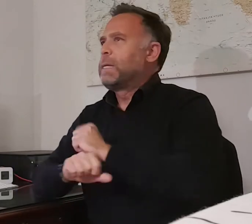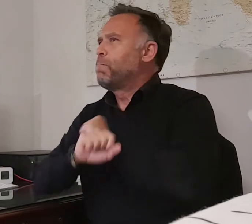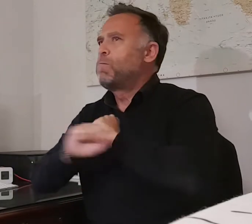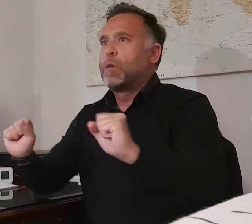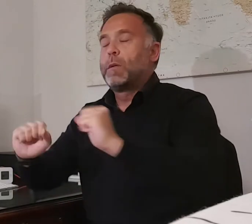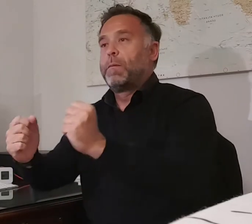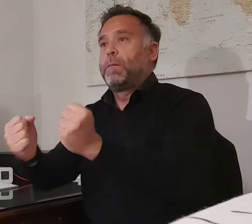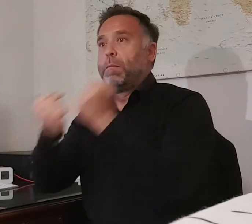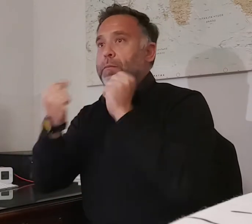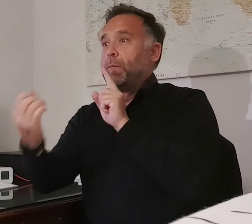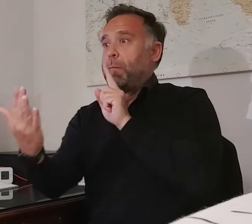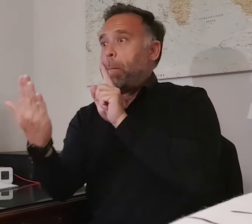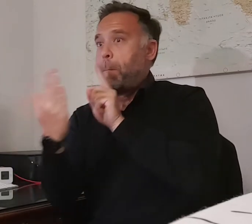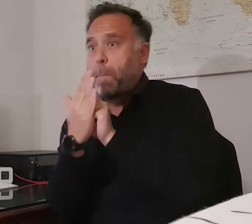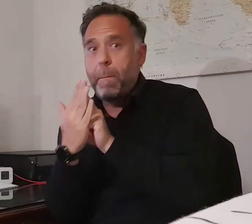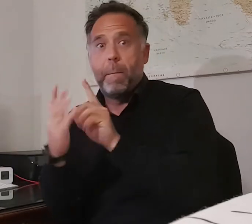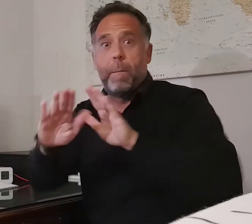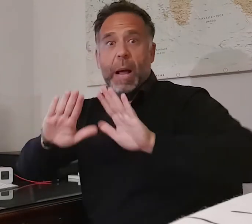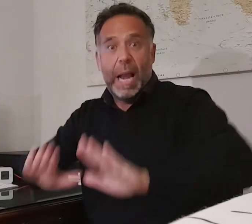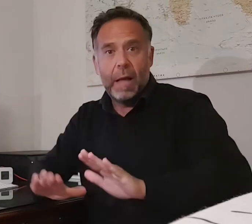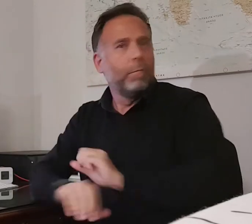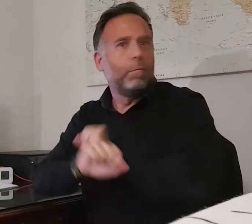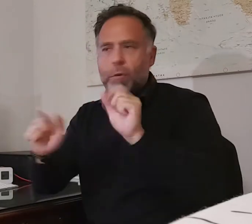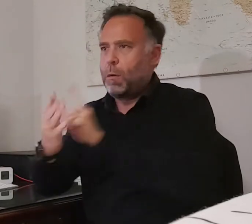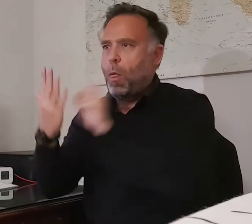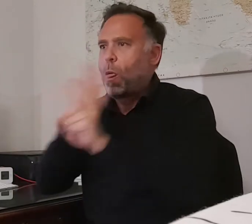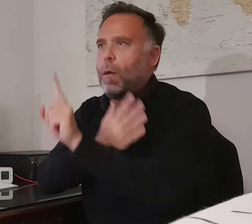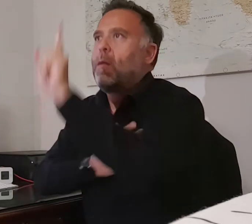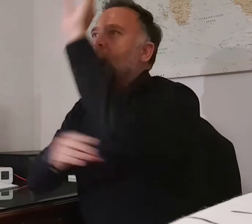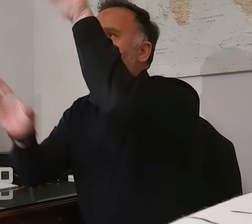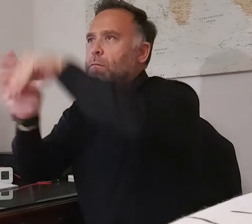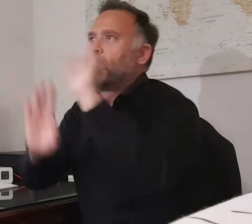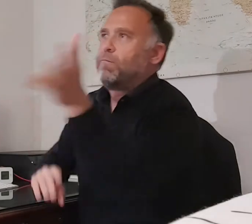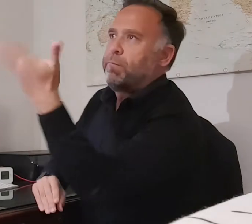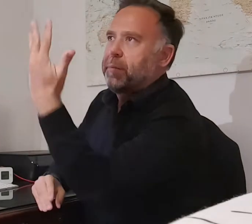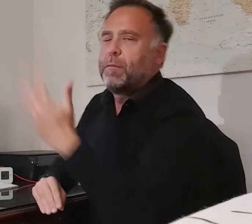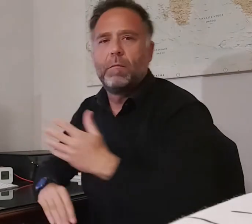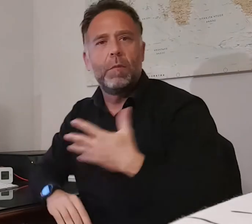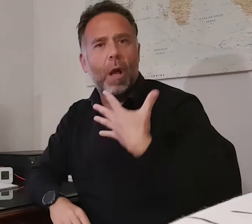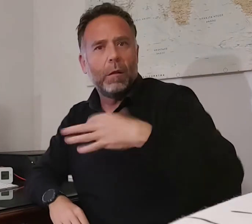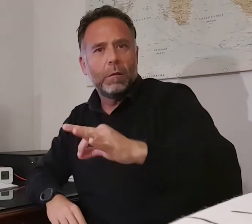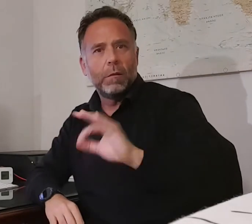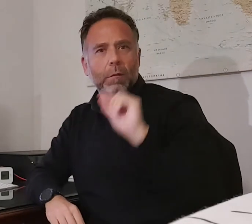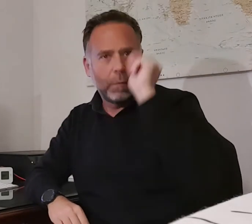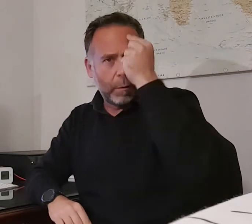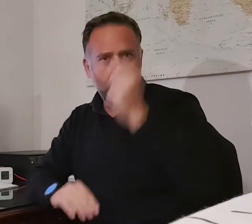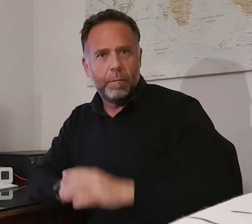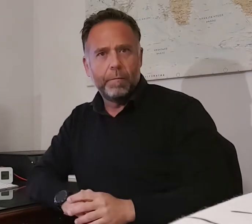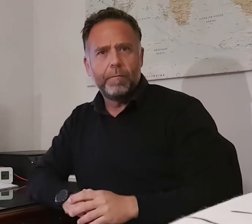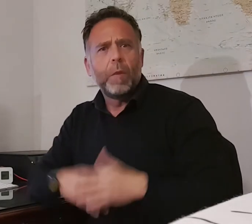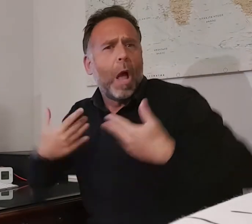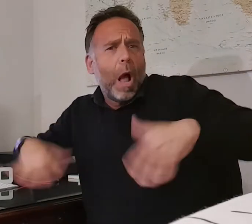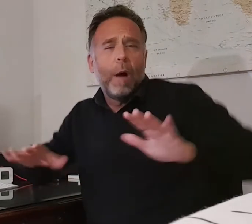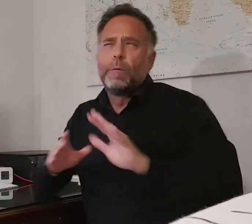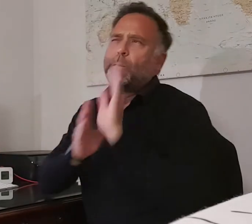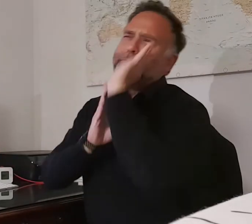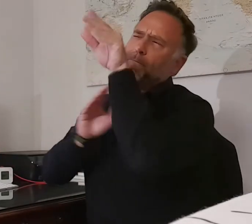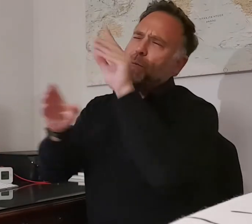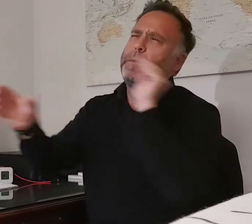canasta para las defensas rivales. Pese a las dificultades que siempre tuvo con su tiro exterior, la aportación de